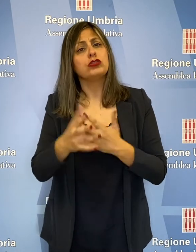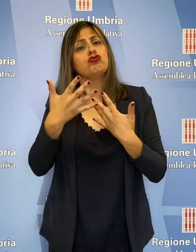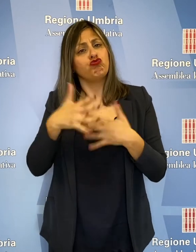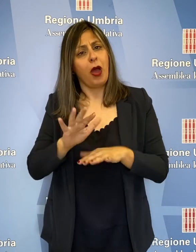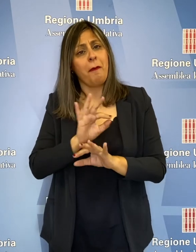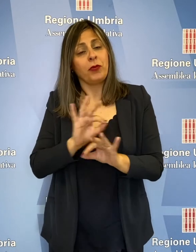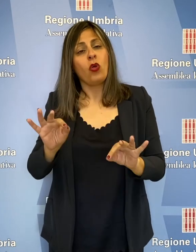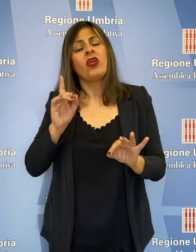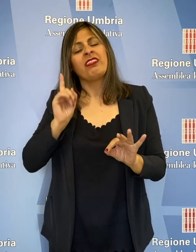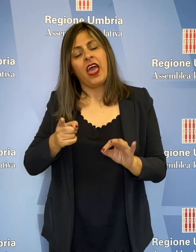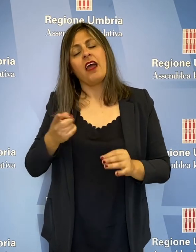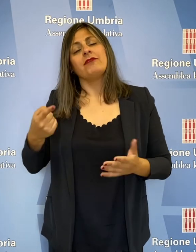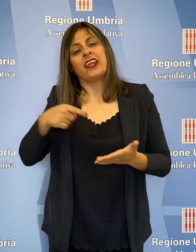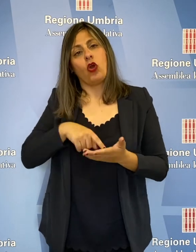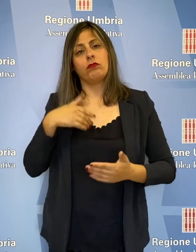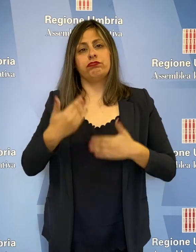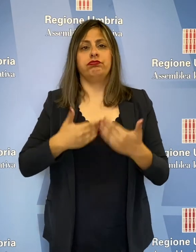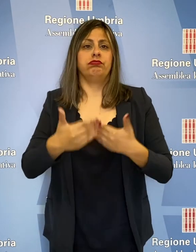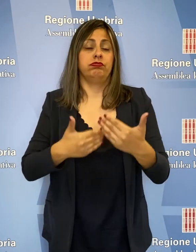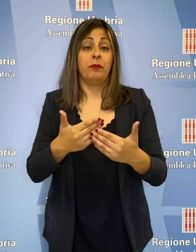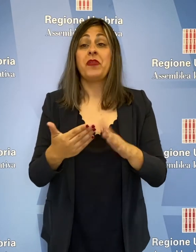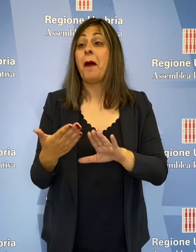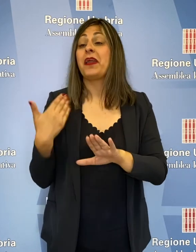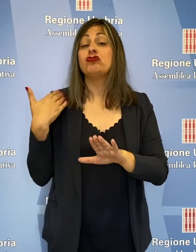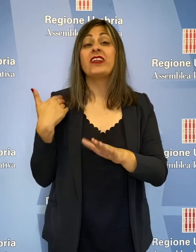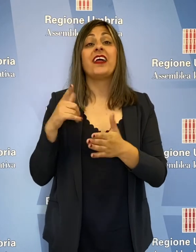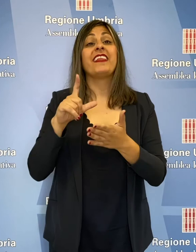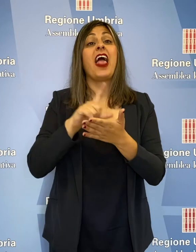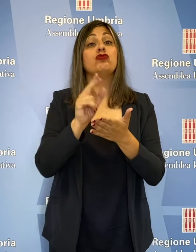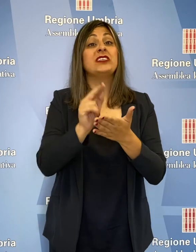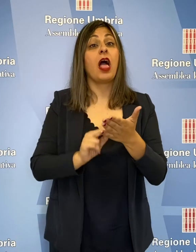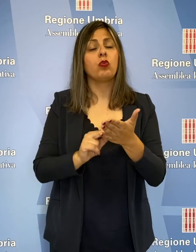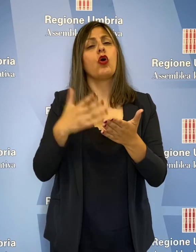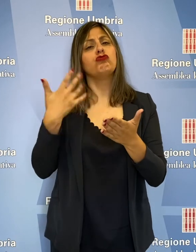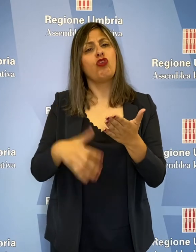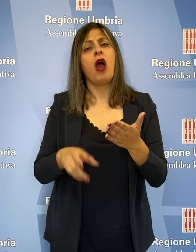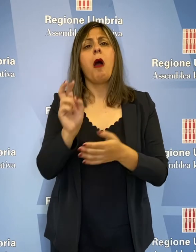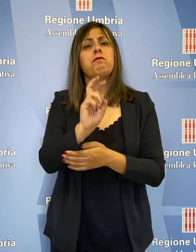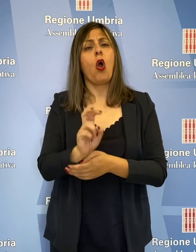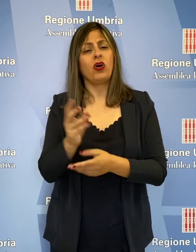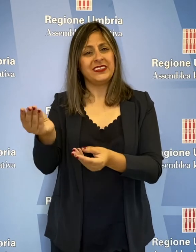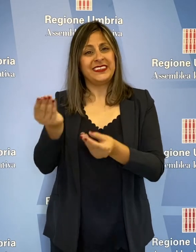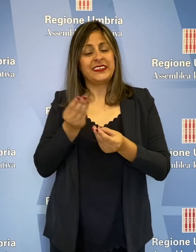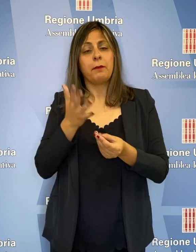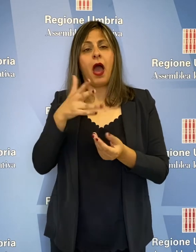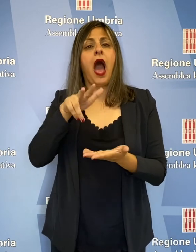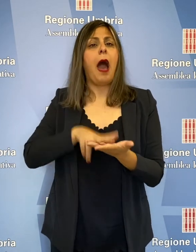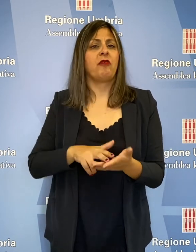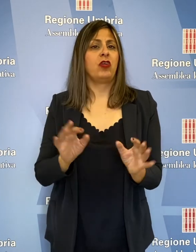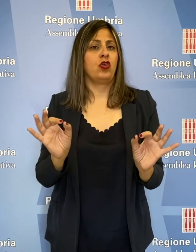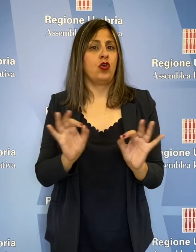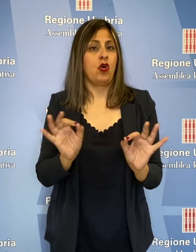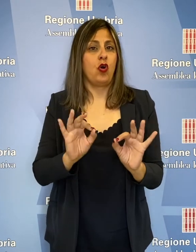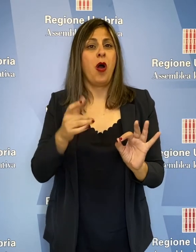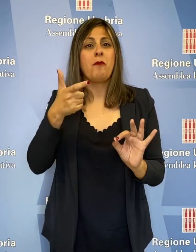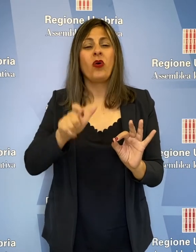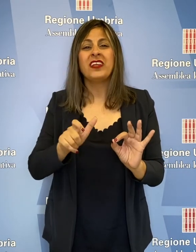aveva ridato una bozza di regolamento condivisibile ma non approvato a seguito della chiusura anticipata della legislatura. Fioroni ha